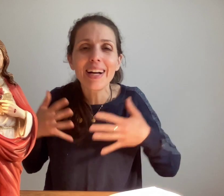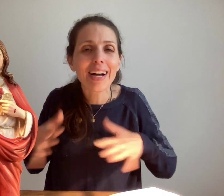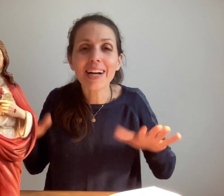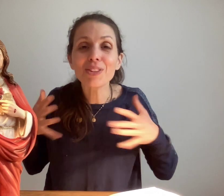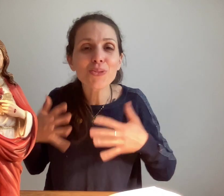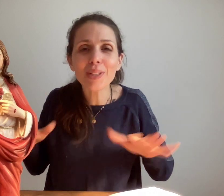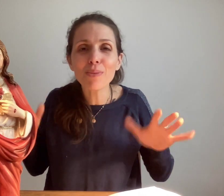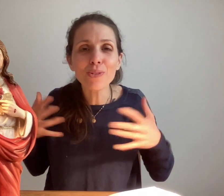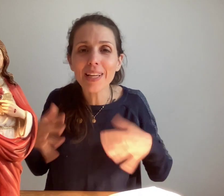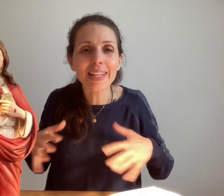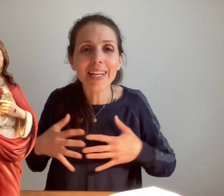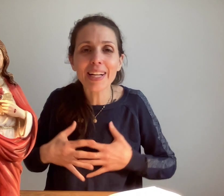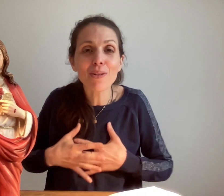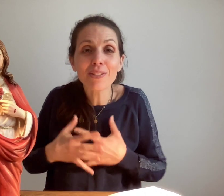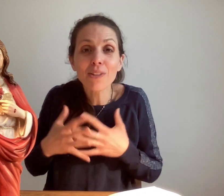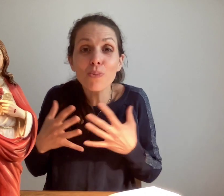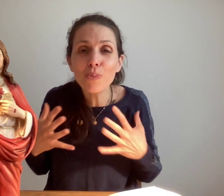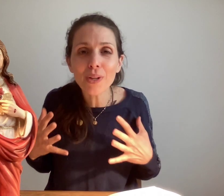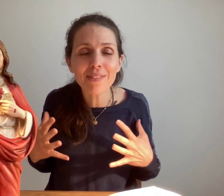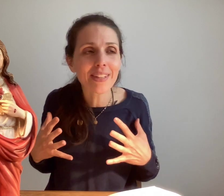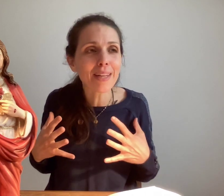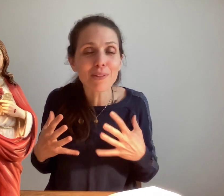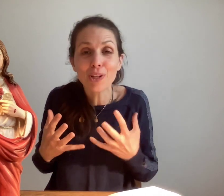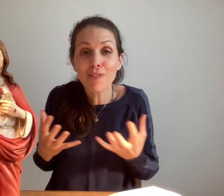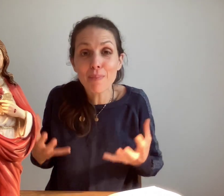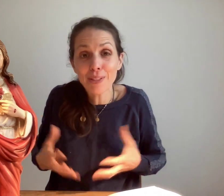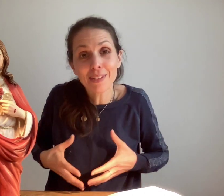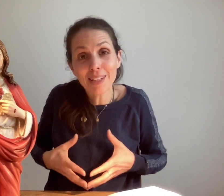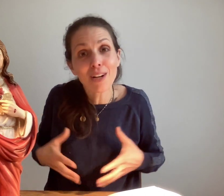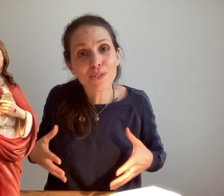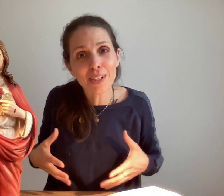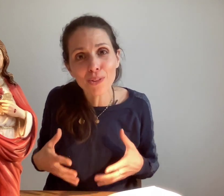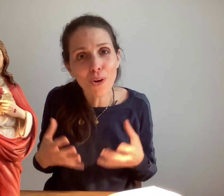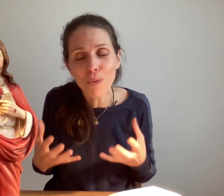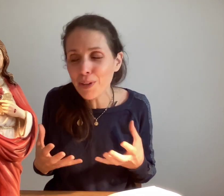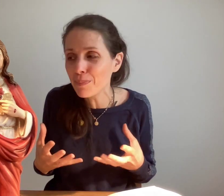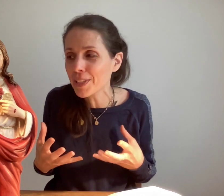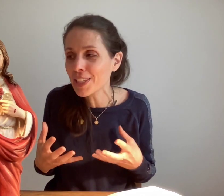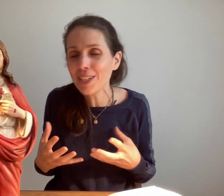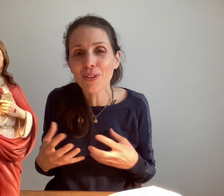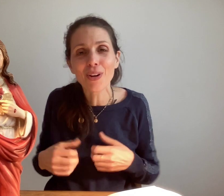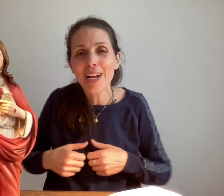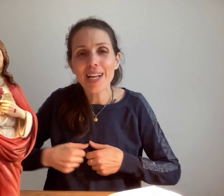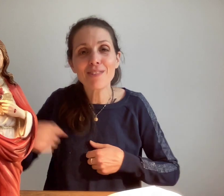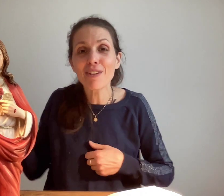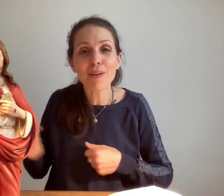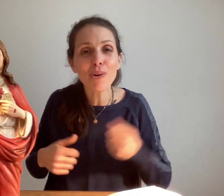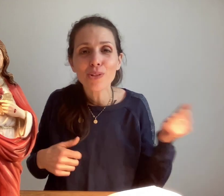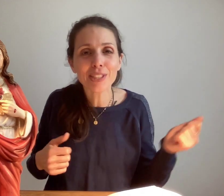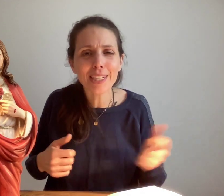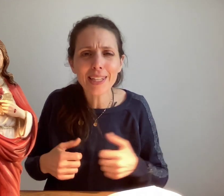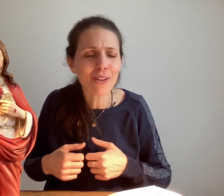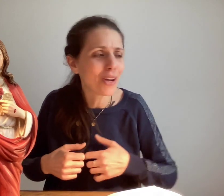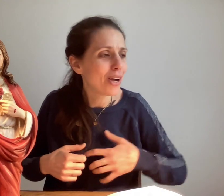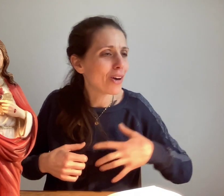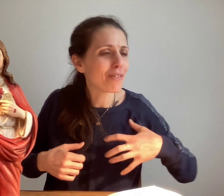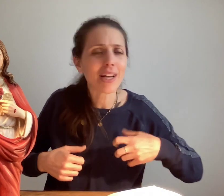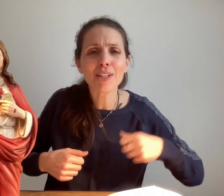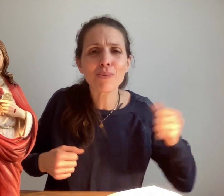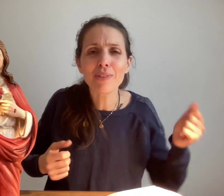tout débroussailler. Il commence à nous purifier parce qu'il ne va pas s'installer dans un cœur rempli de péchés. Donc, il va vraiment retirer nos mauvais